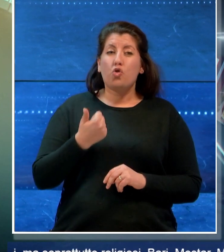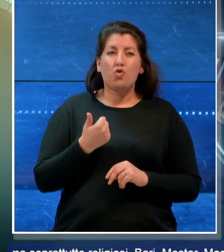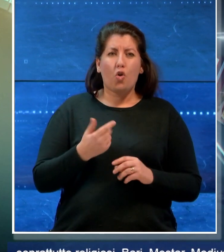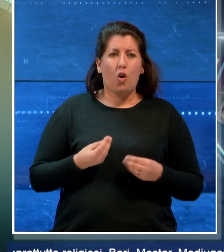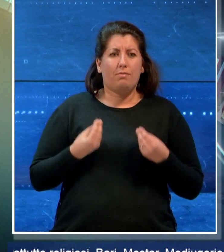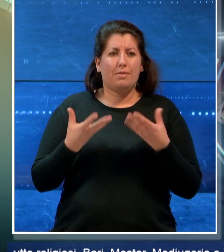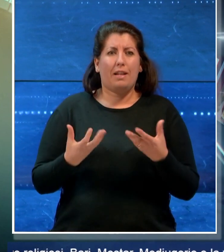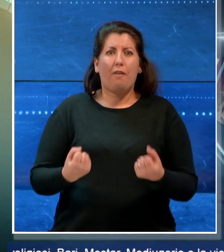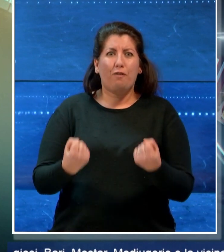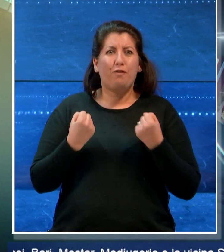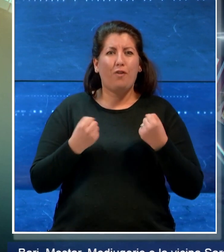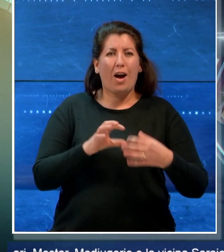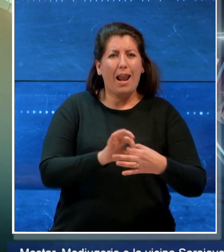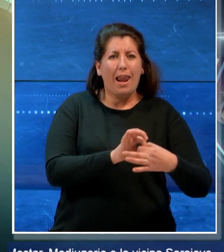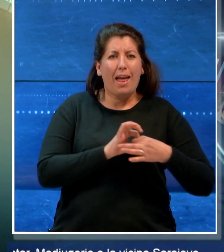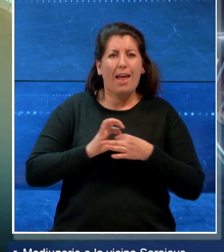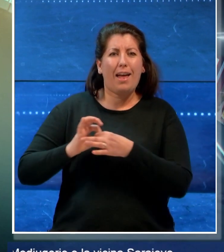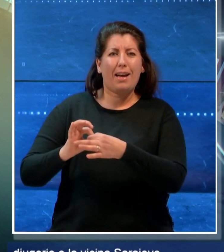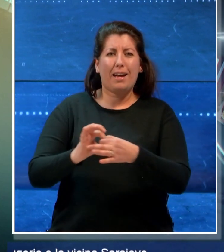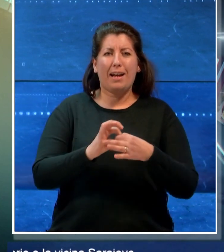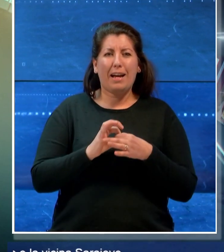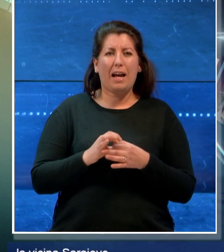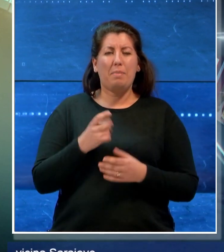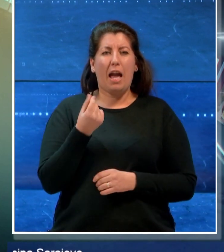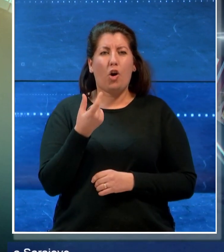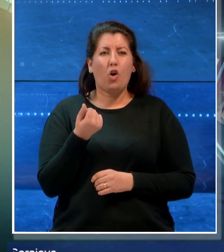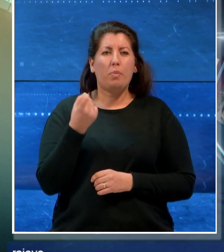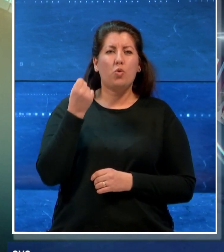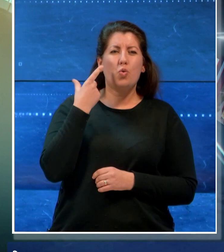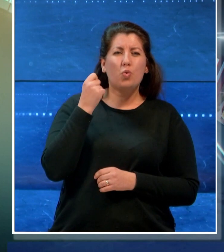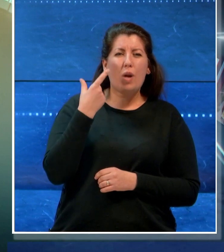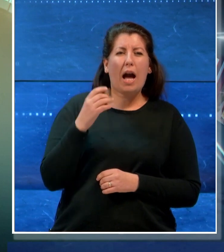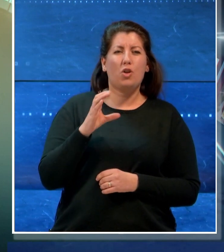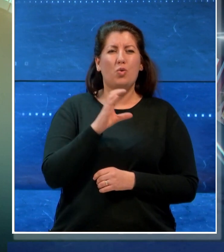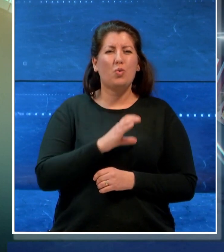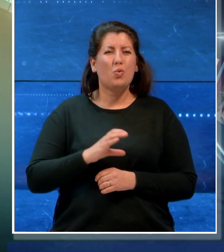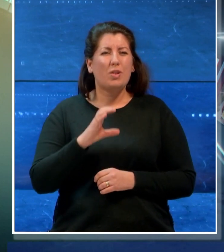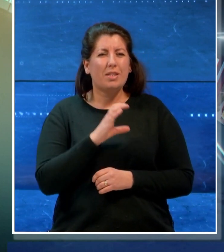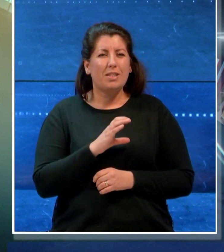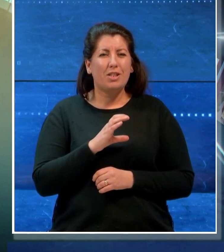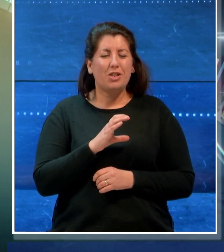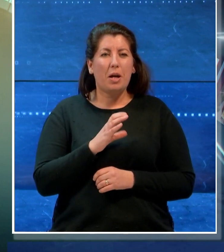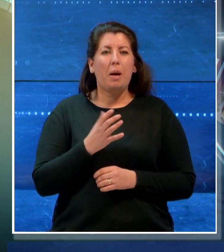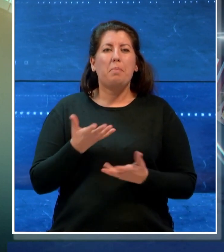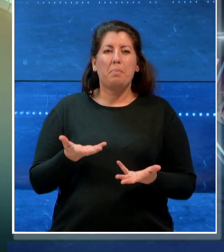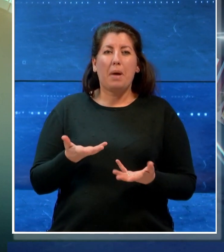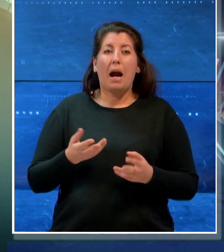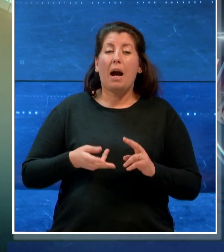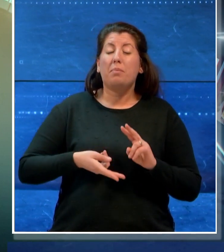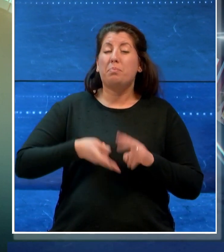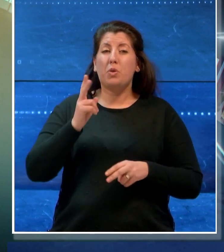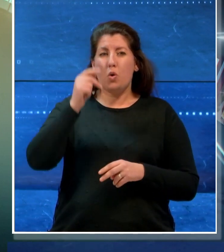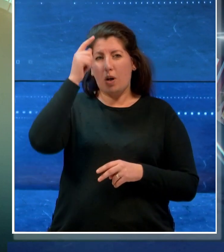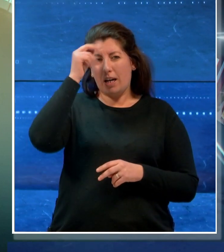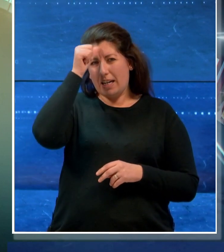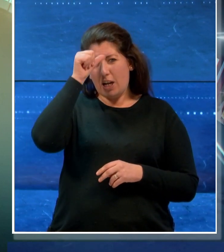rafforzare i legami economici, culturali, turistici ma soprattutto religiosi